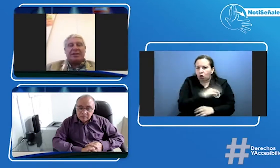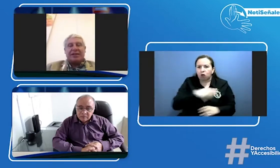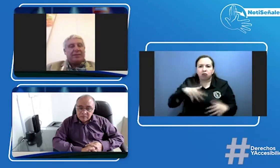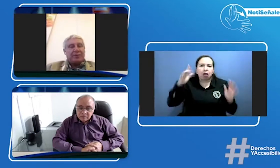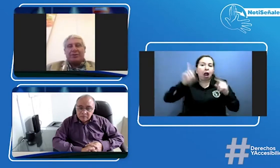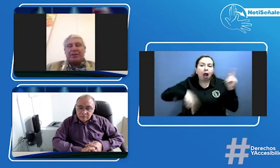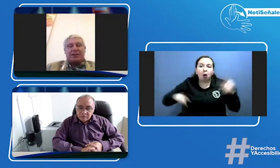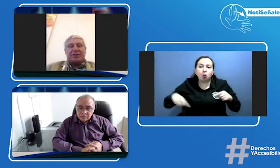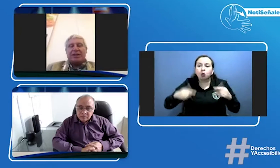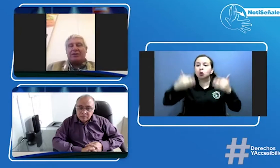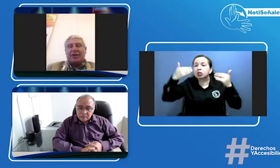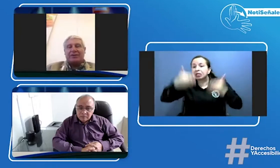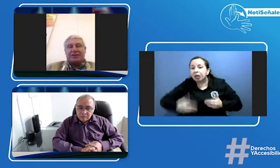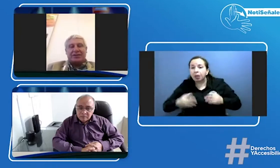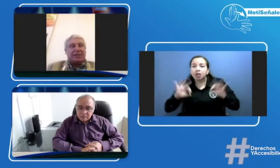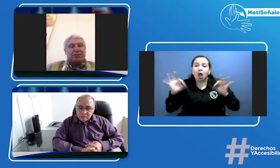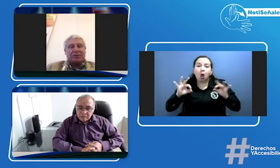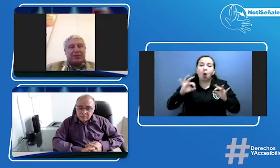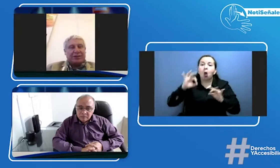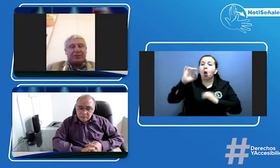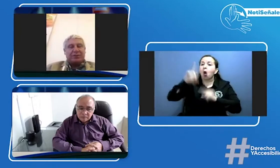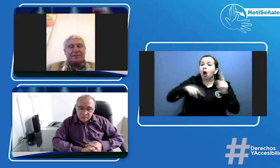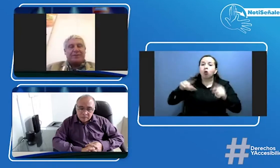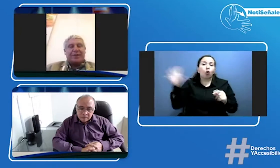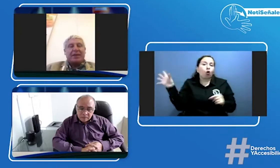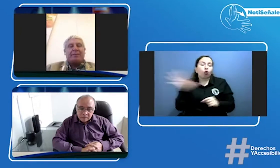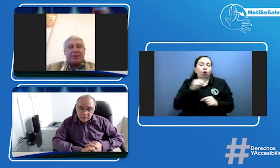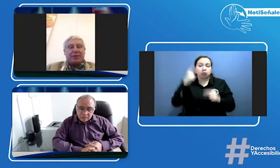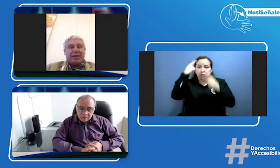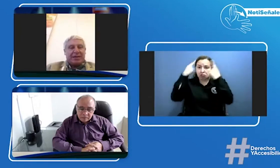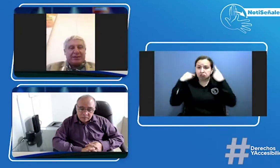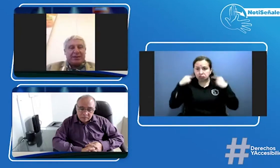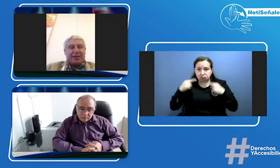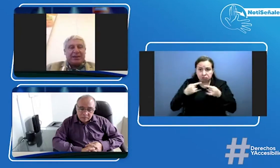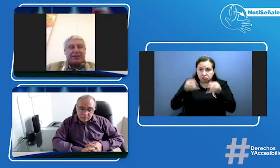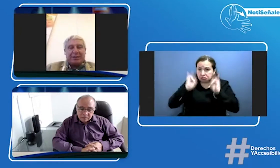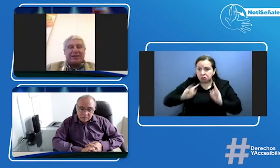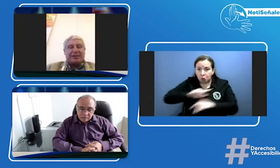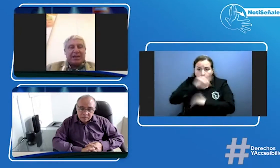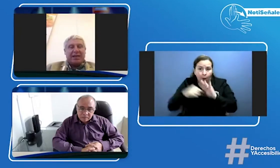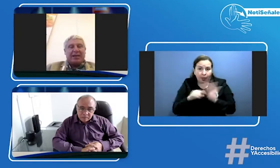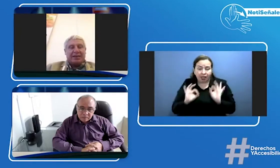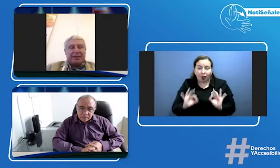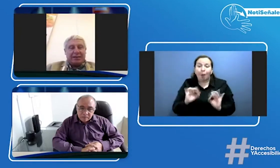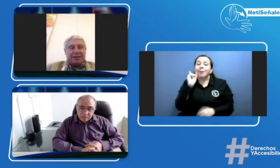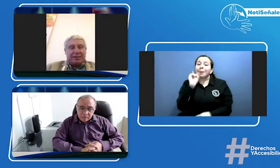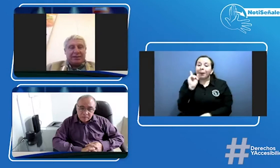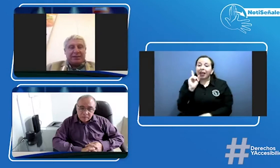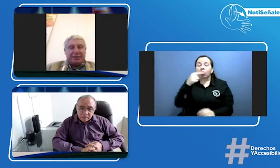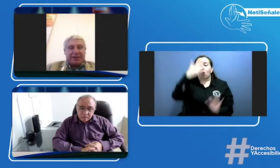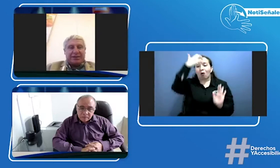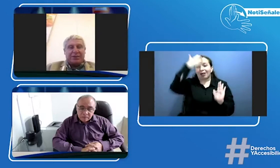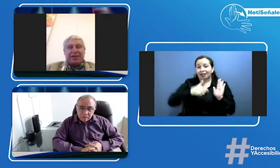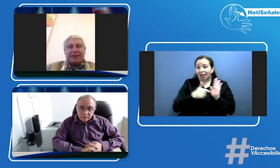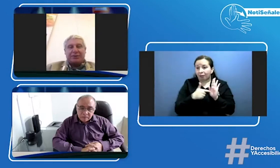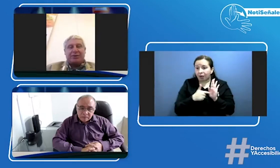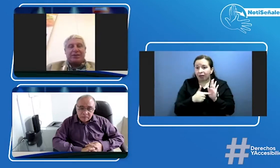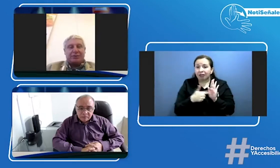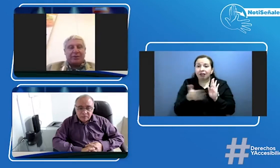por alguna razón tienen alguna deficiencia en alguno de sus sentidos pero ese examen está establecido en el artículo diecinueve